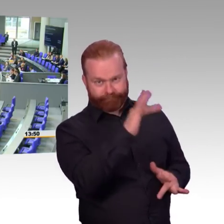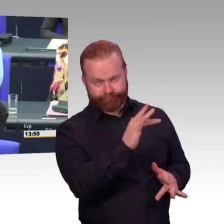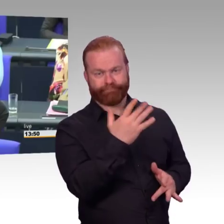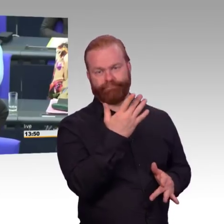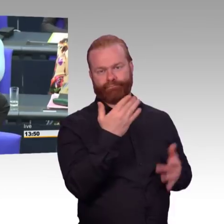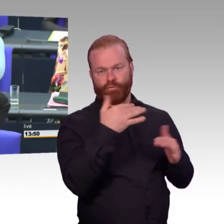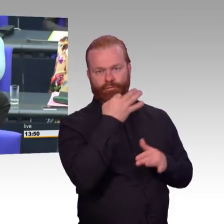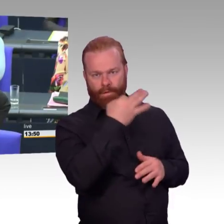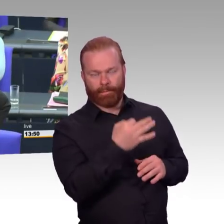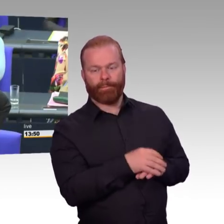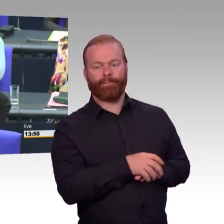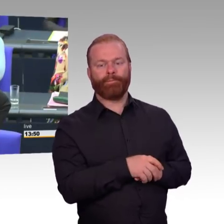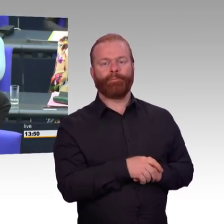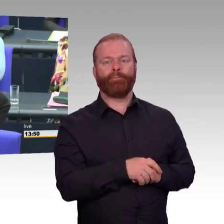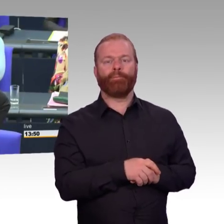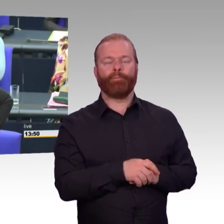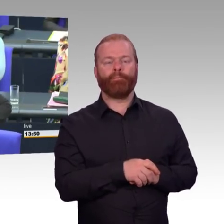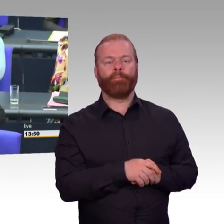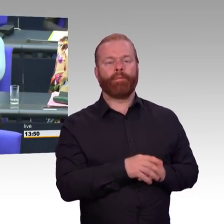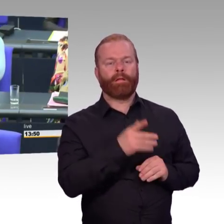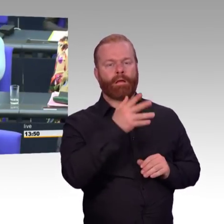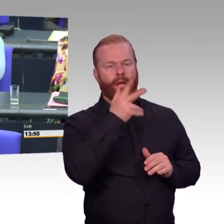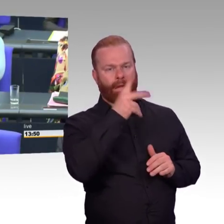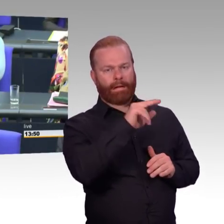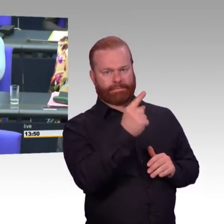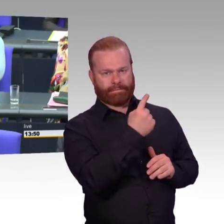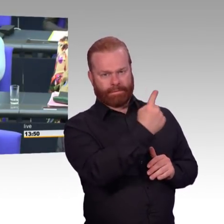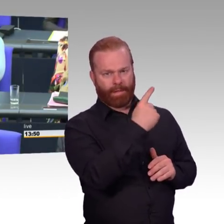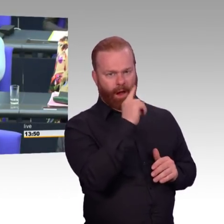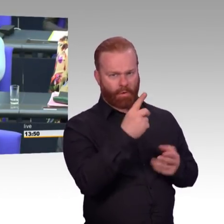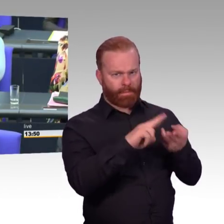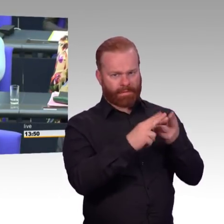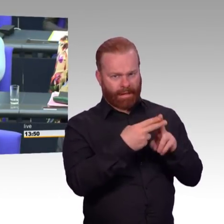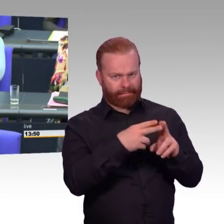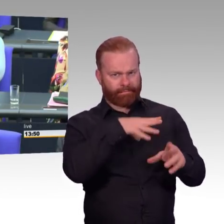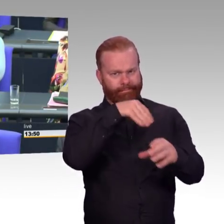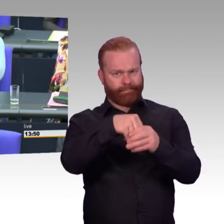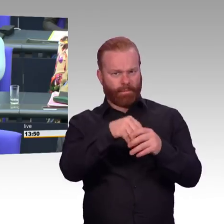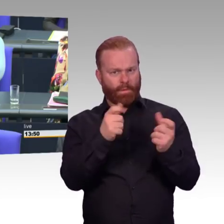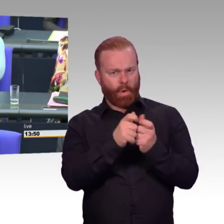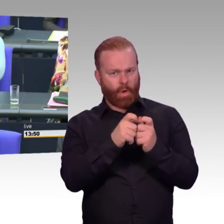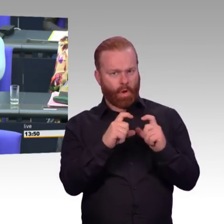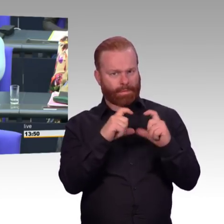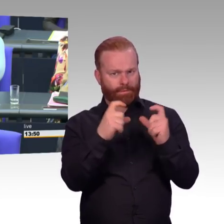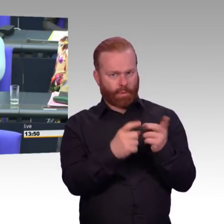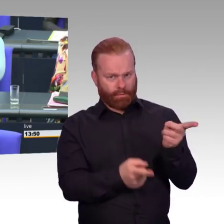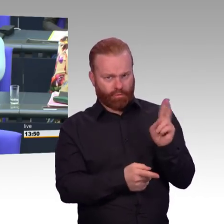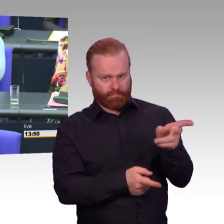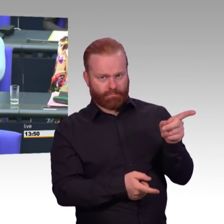im Bericht drinsteht, dass der Strukturwandel, Förderung der Region synchron mit dem Kohleausstieg erfolgen soll und dass Klimaschutz und Arbeitsplätze